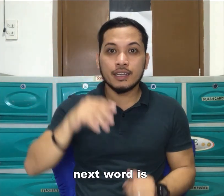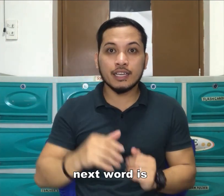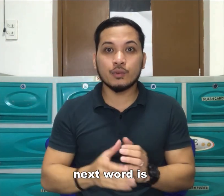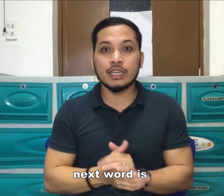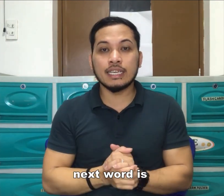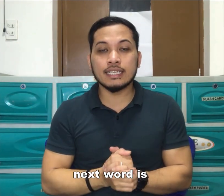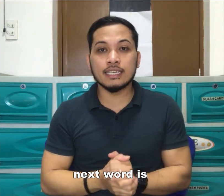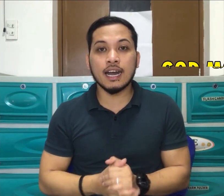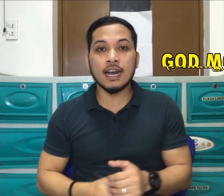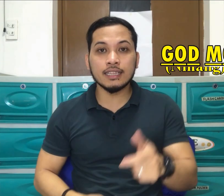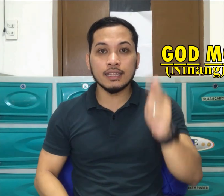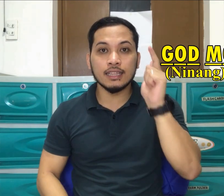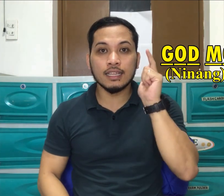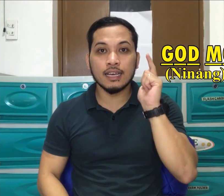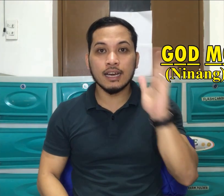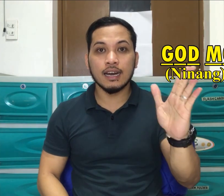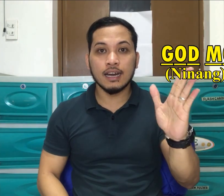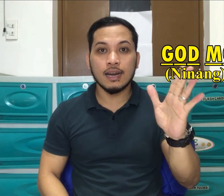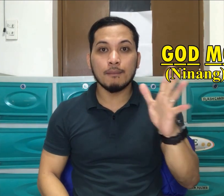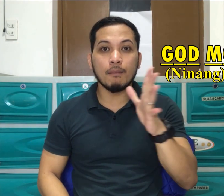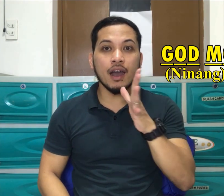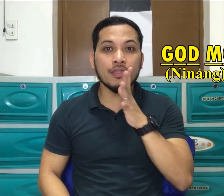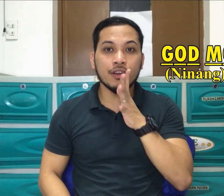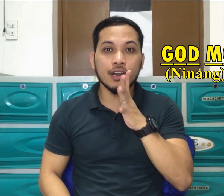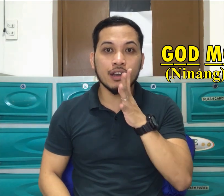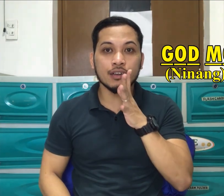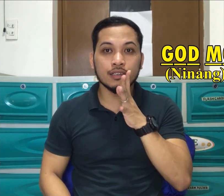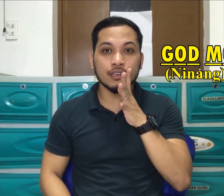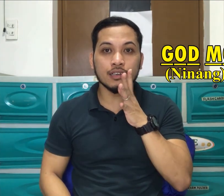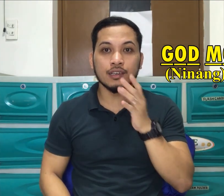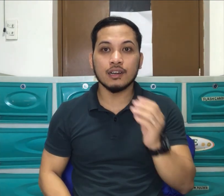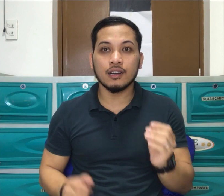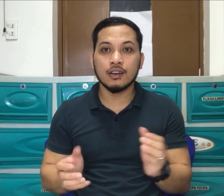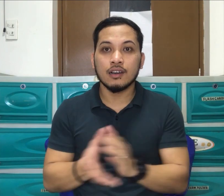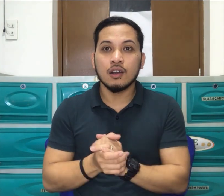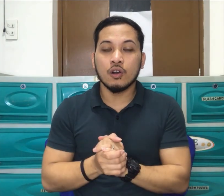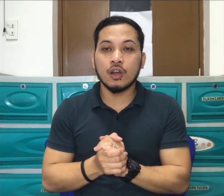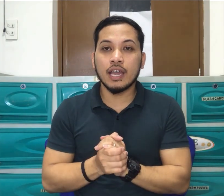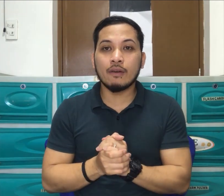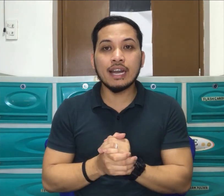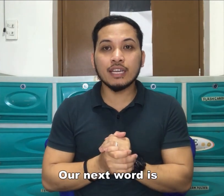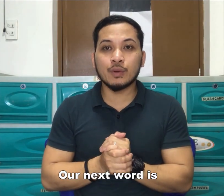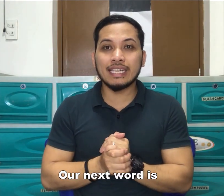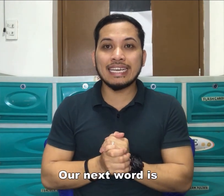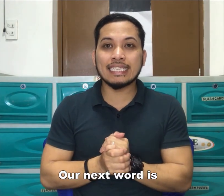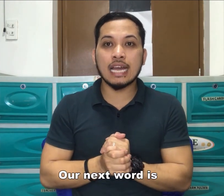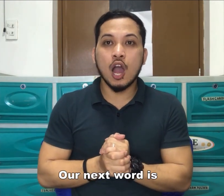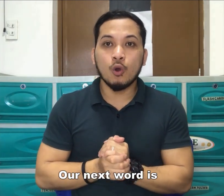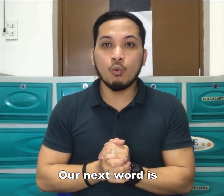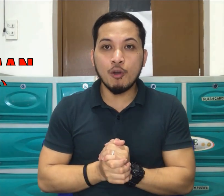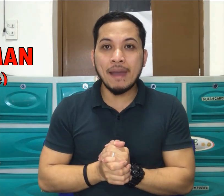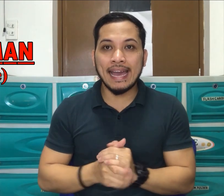Next word is god. Mother. Okay. Our next word is woman.